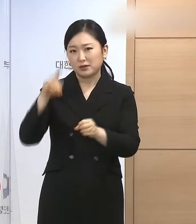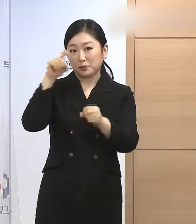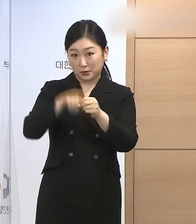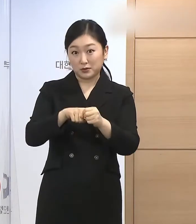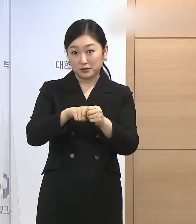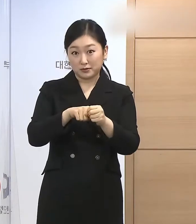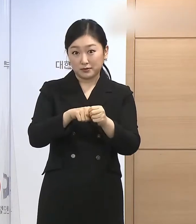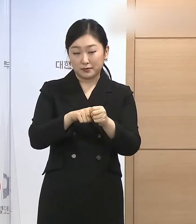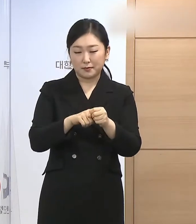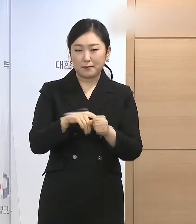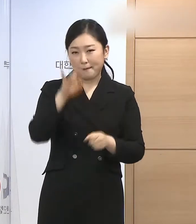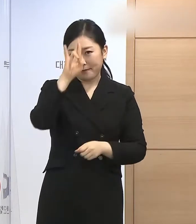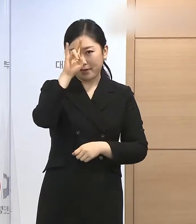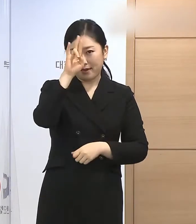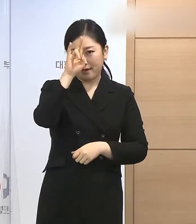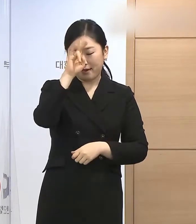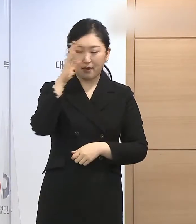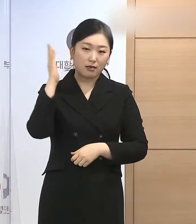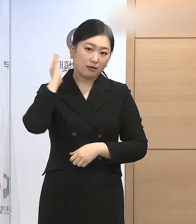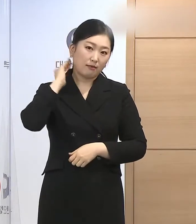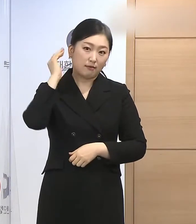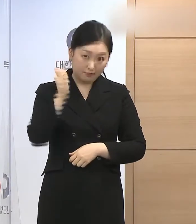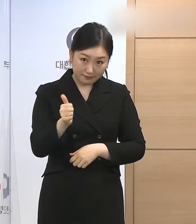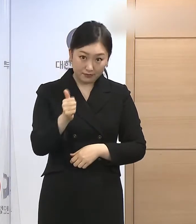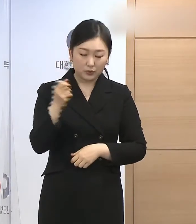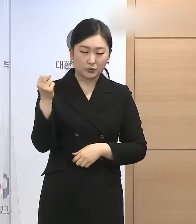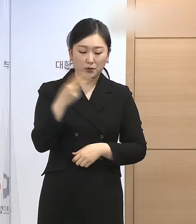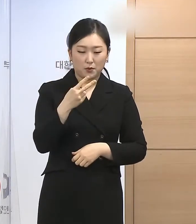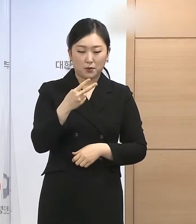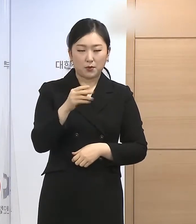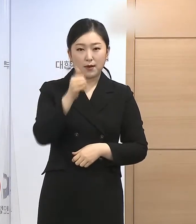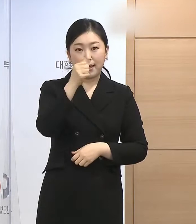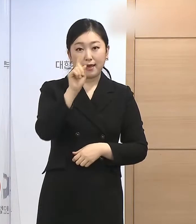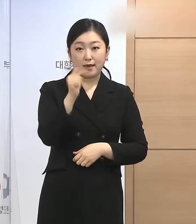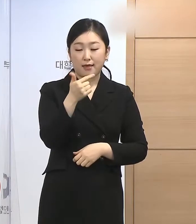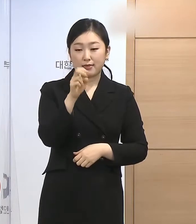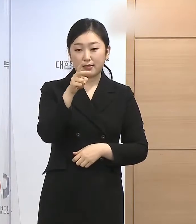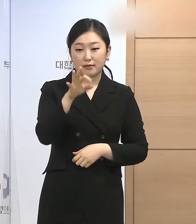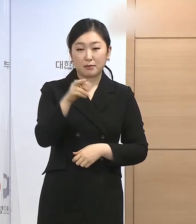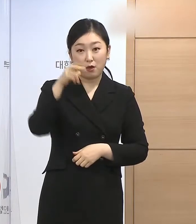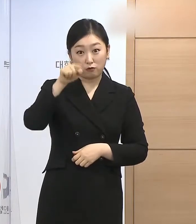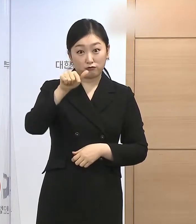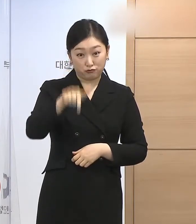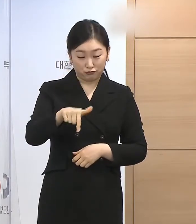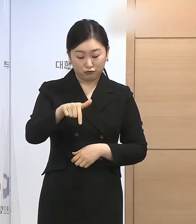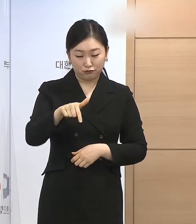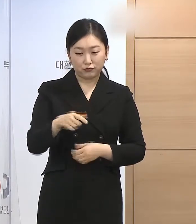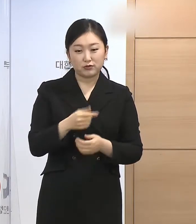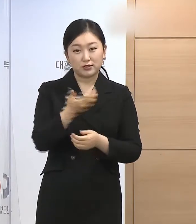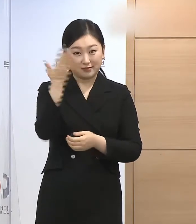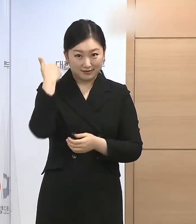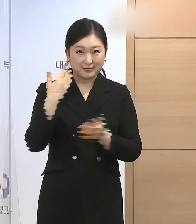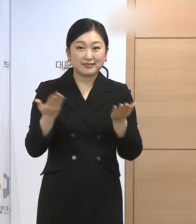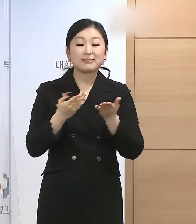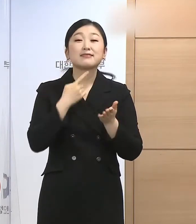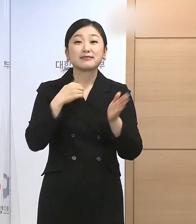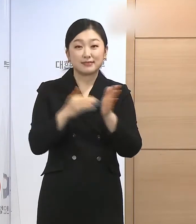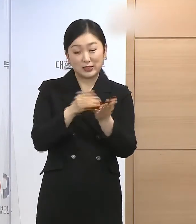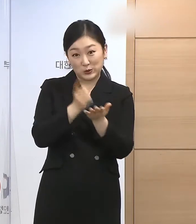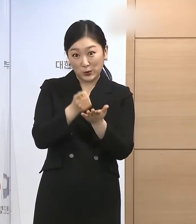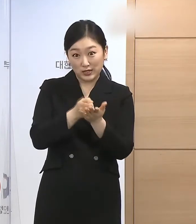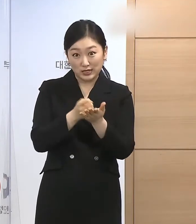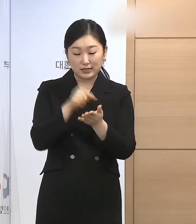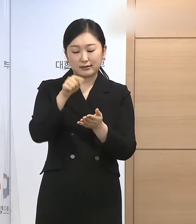박근혜 전 대통령과 한명숙 전 국무총리를 사면 대상에 포함하였습니다.